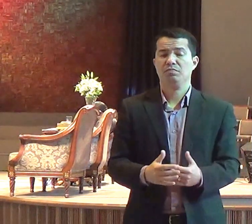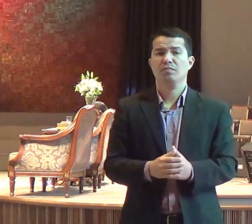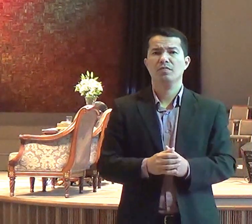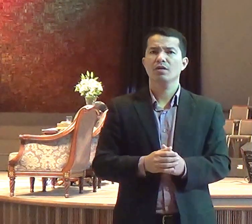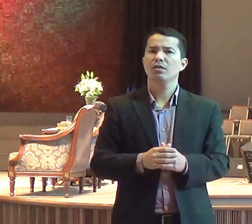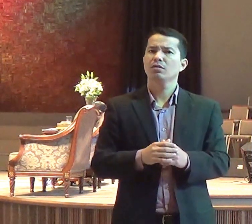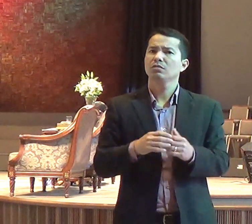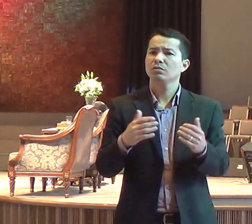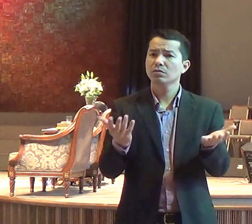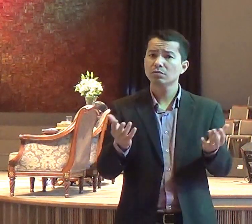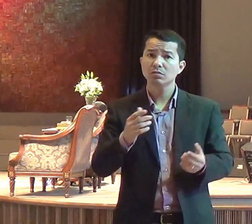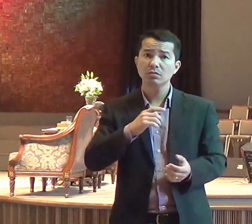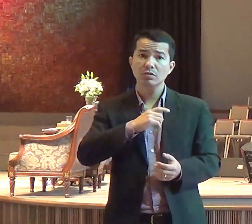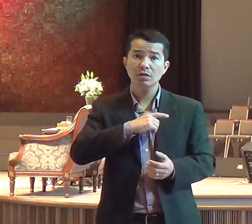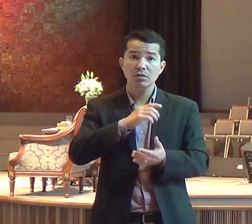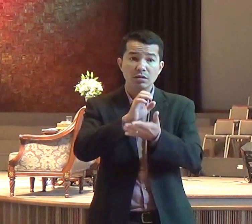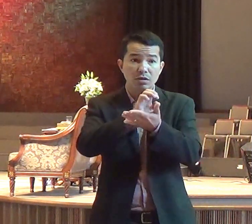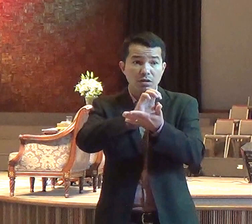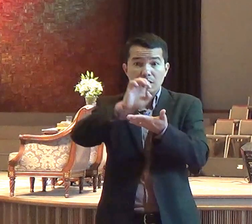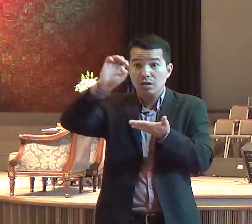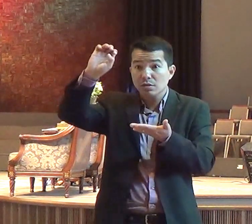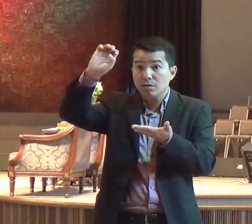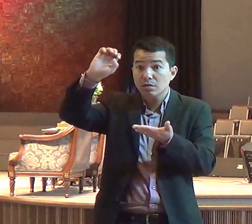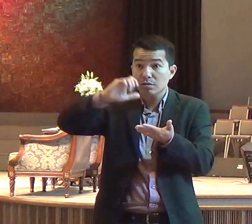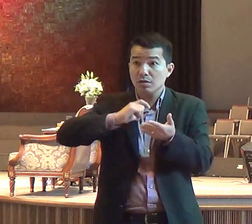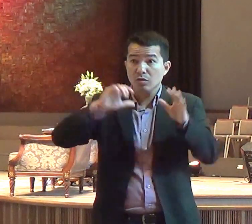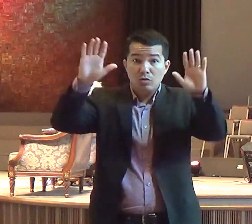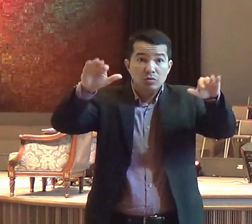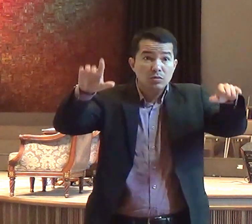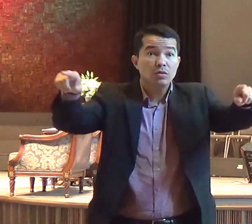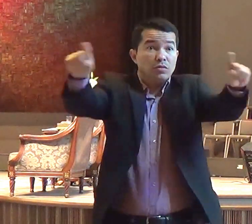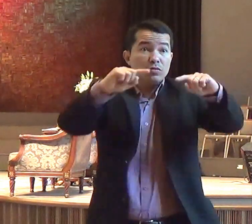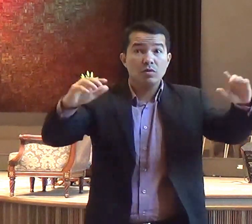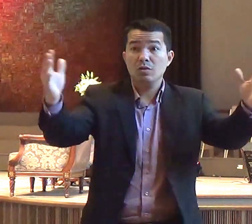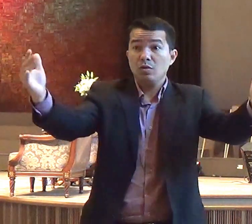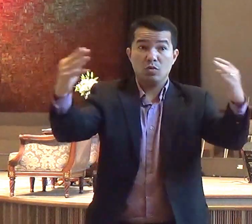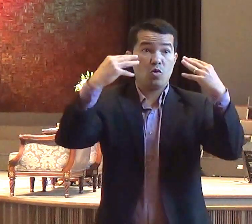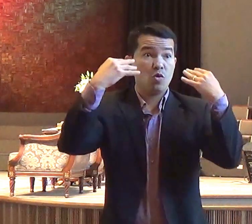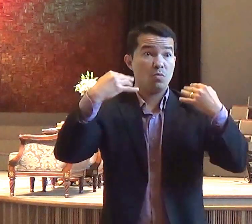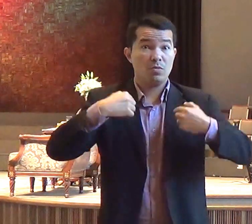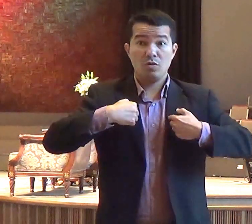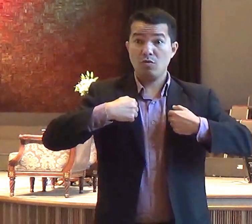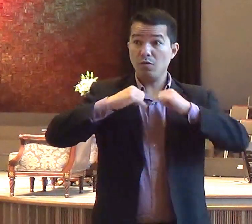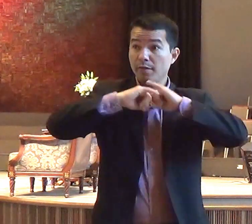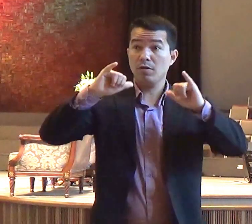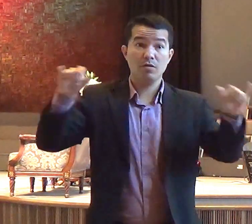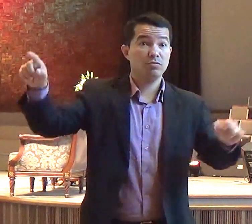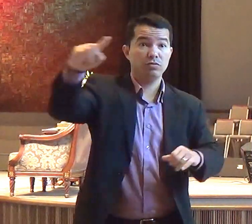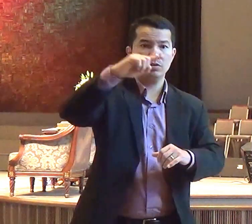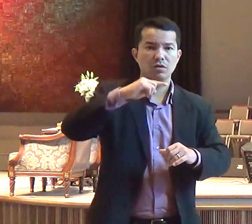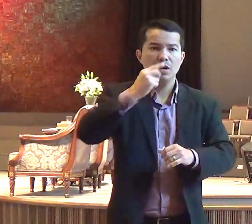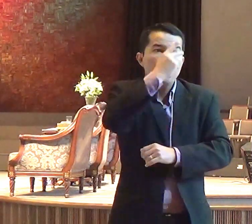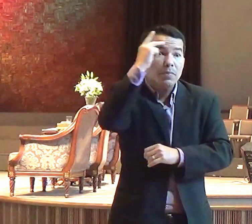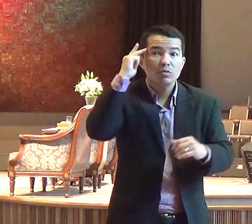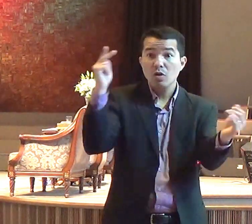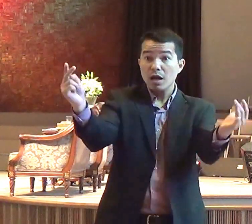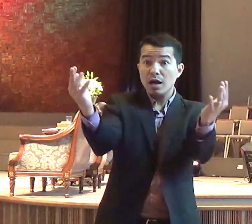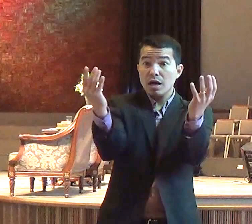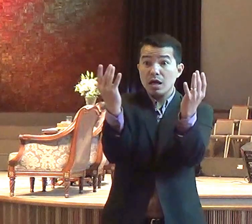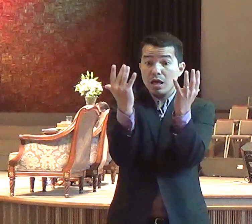Então Elias disse a todo o povo, Aproxime-se de mim. E o povo aproximou-se. E